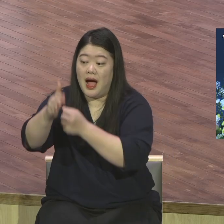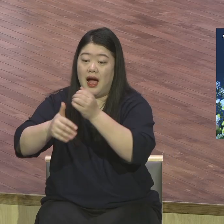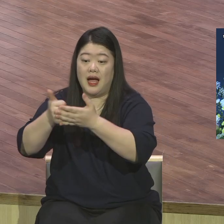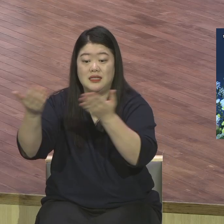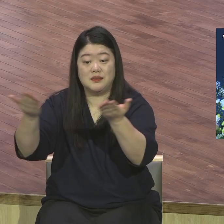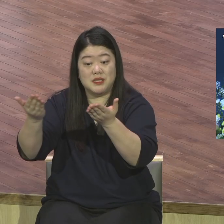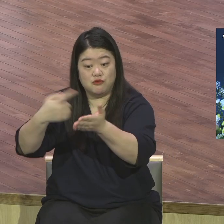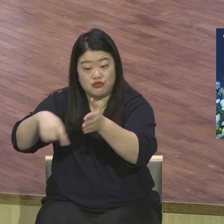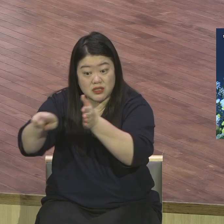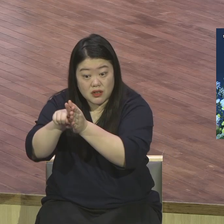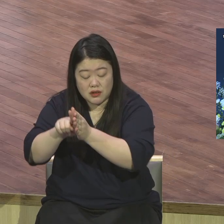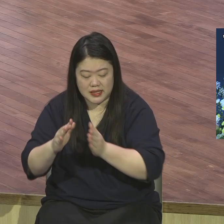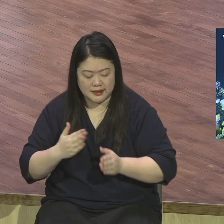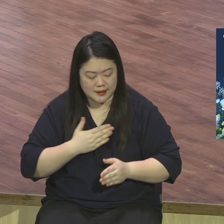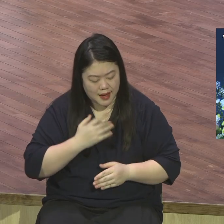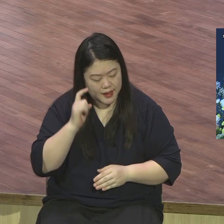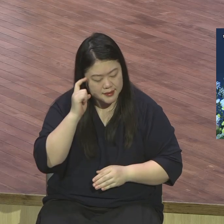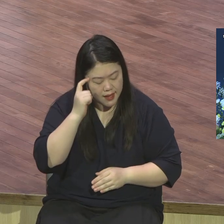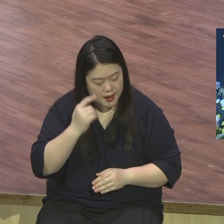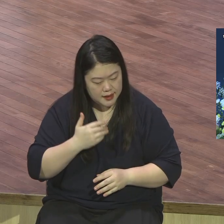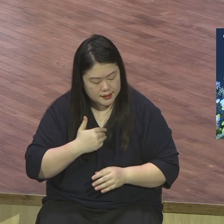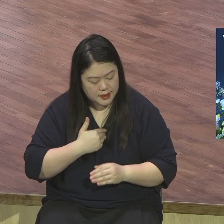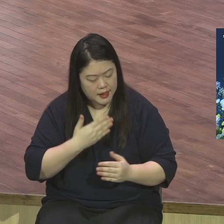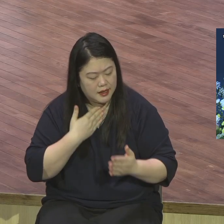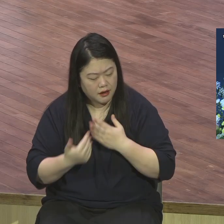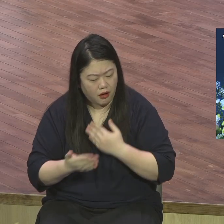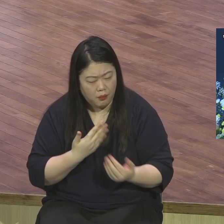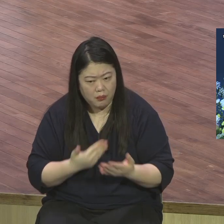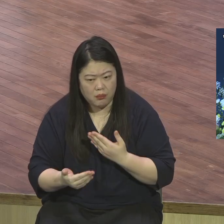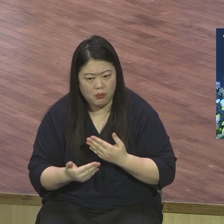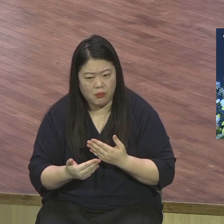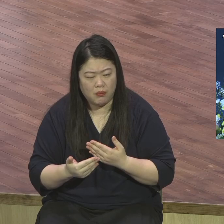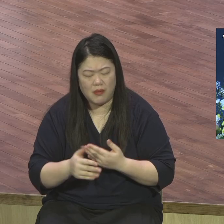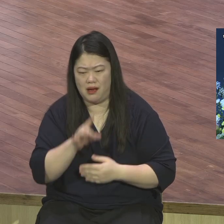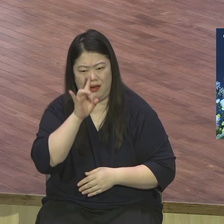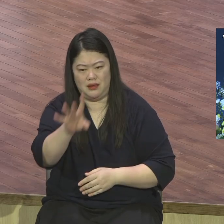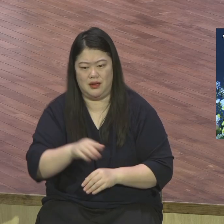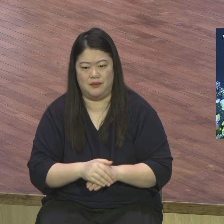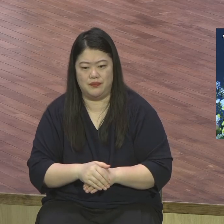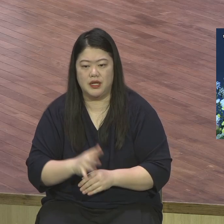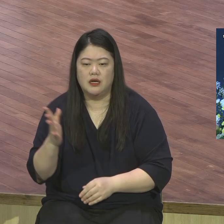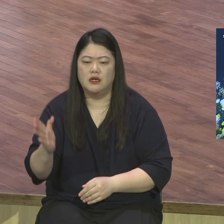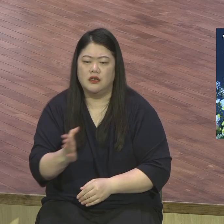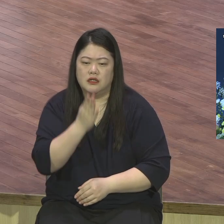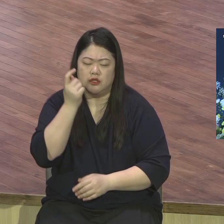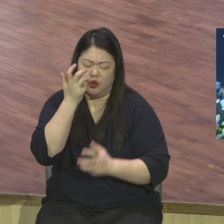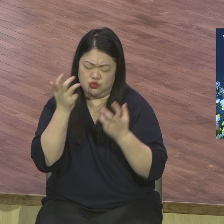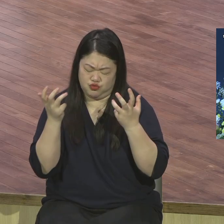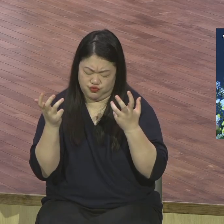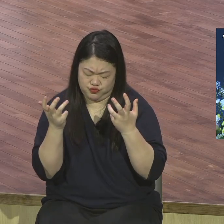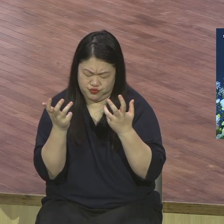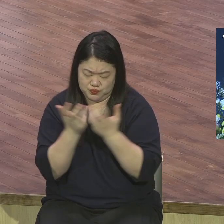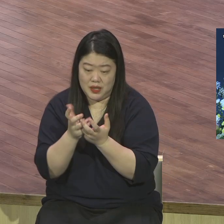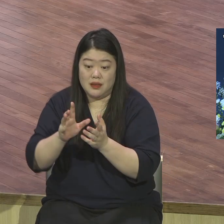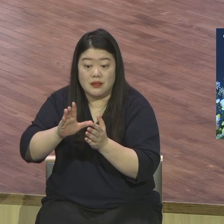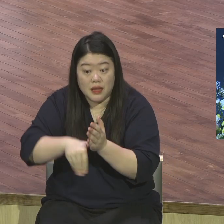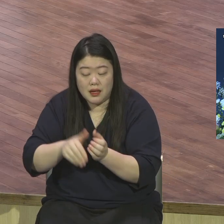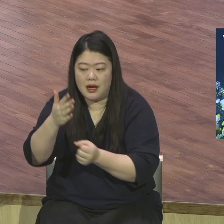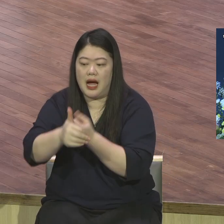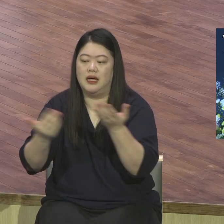강조했습니까 오직 성령추만 받아라 성령에 좀 취해봐라 네 정신 차리지 말고